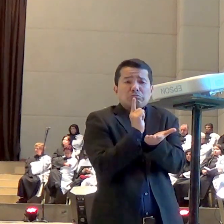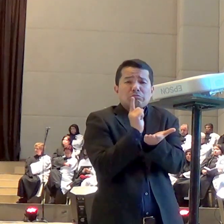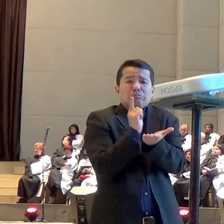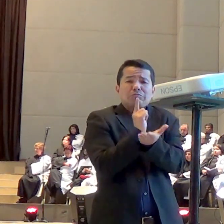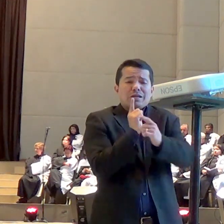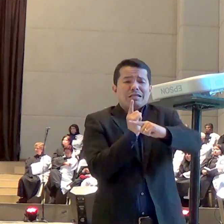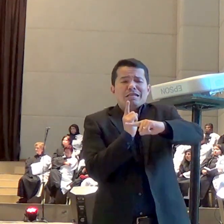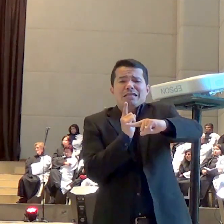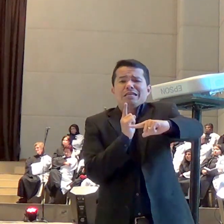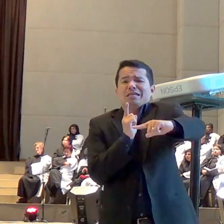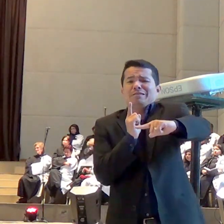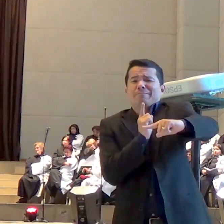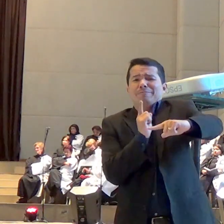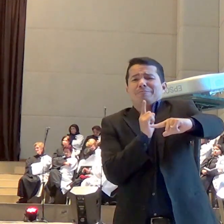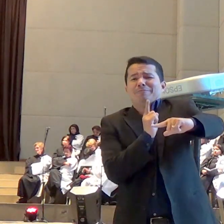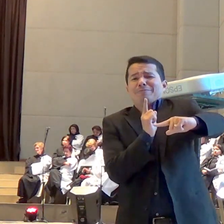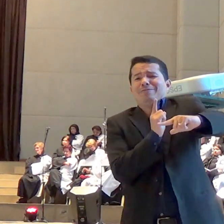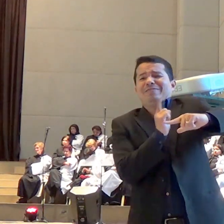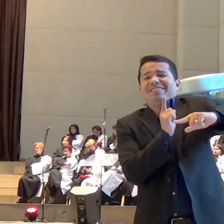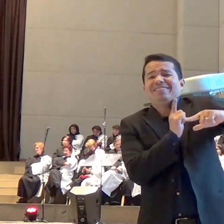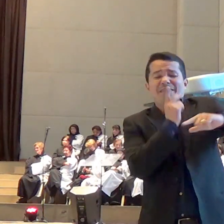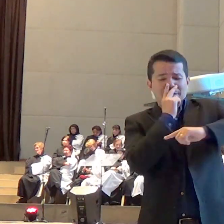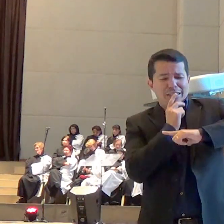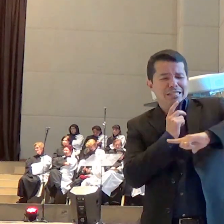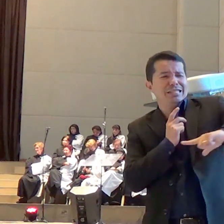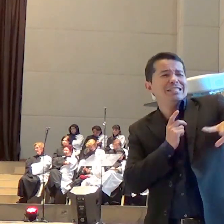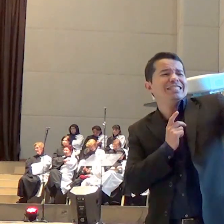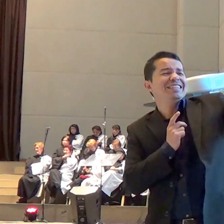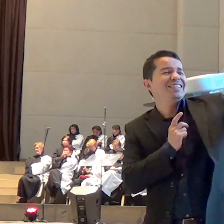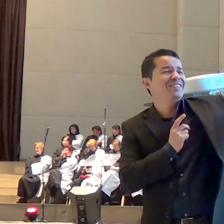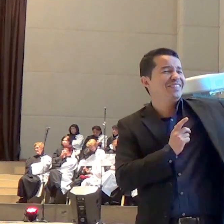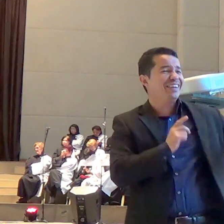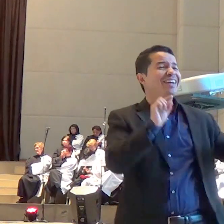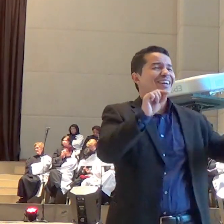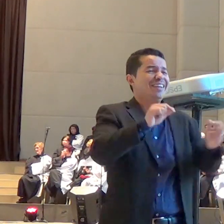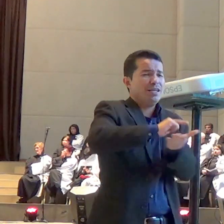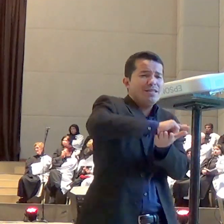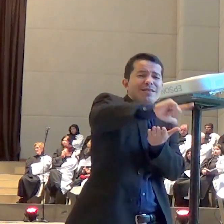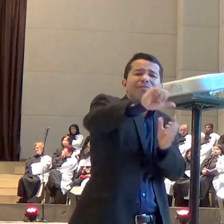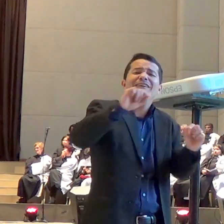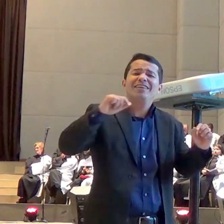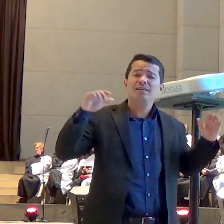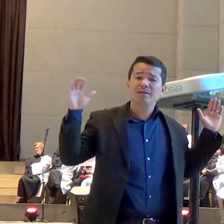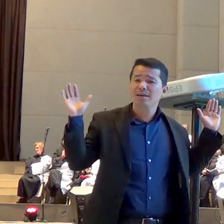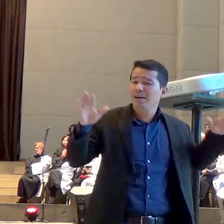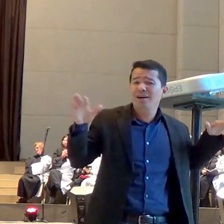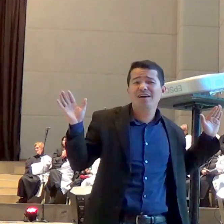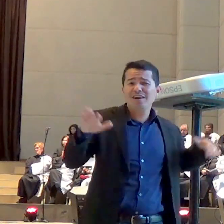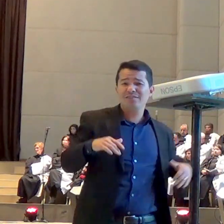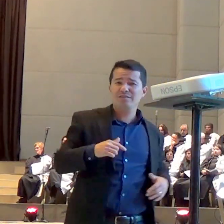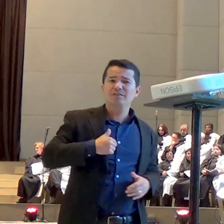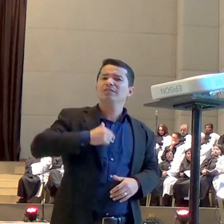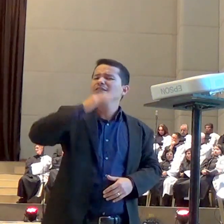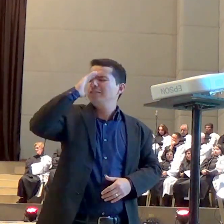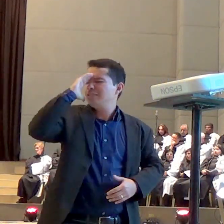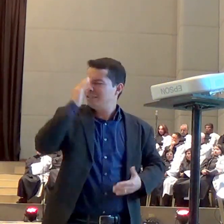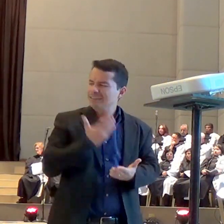preparou o caminho e eu creio muitas vezes que o senhor faz isso ele vai na frente ele